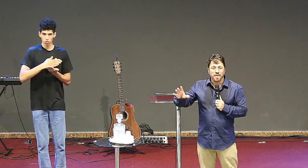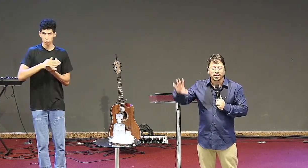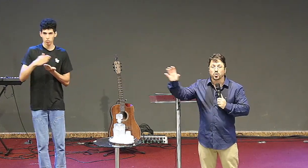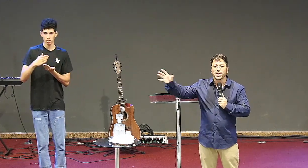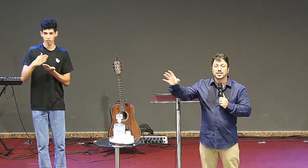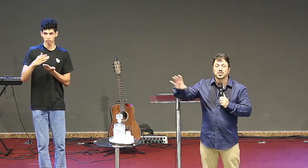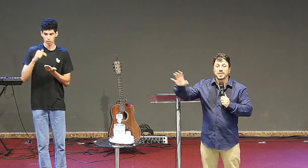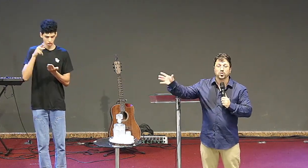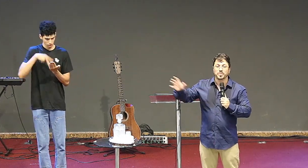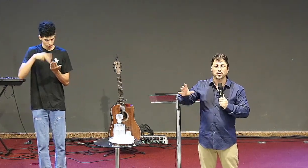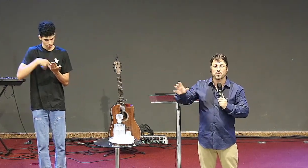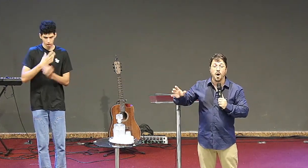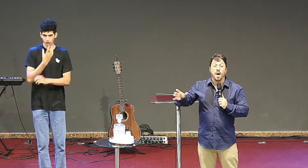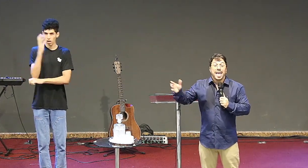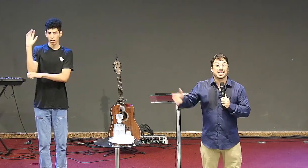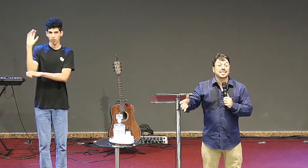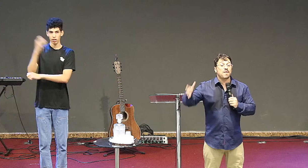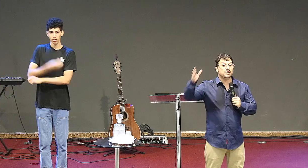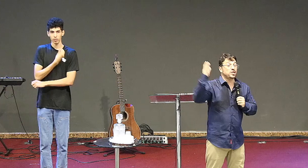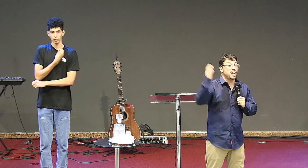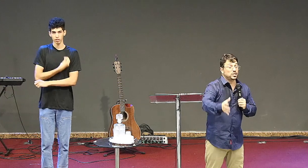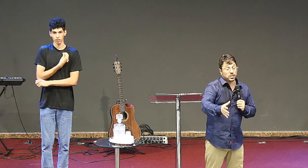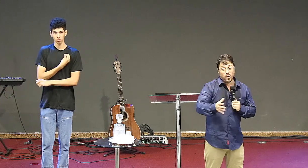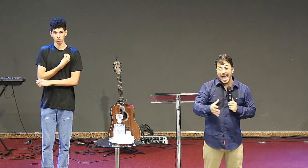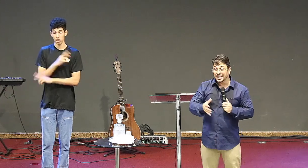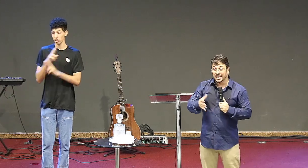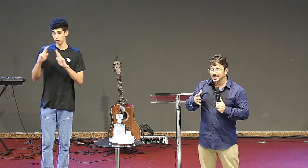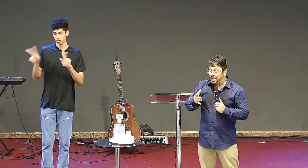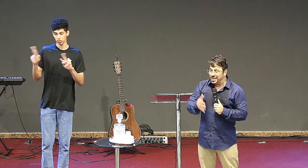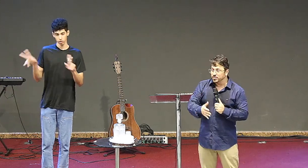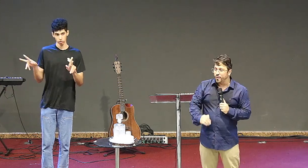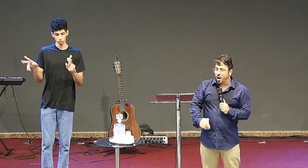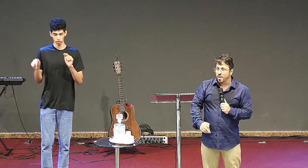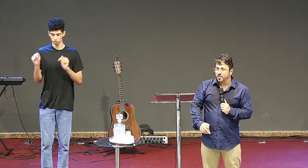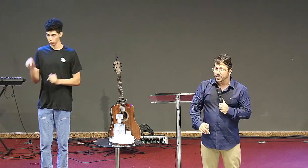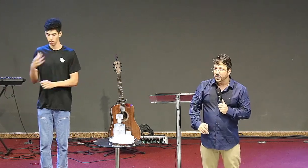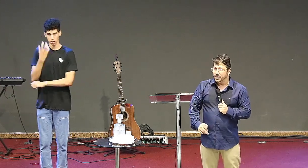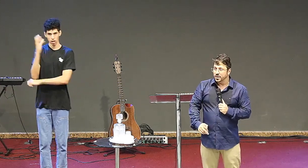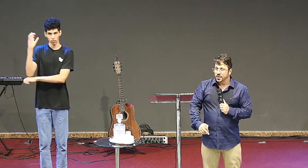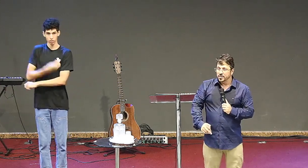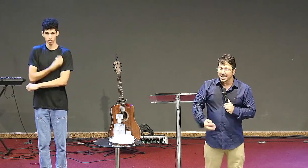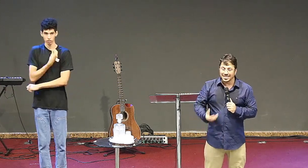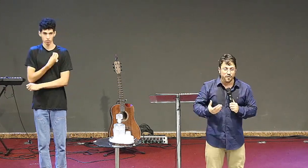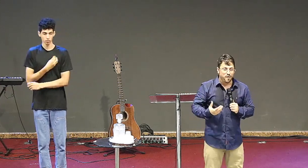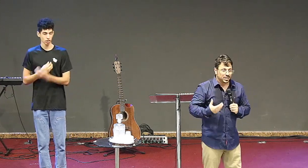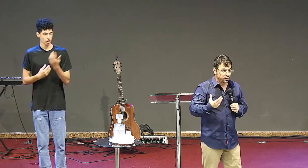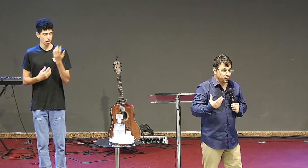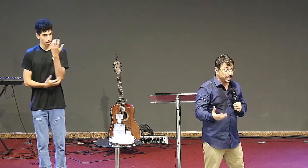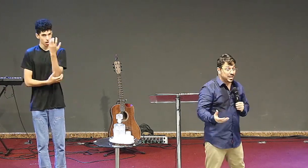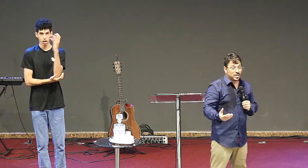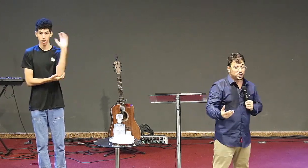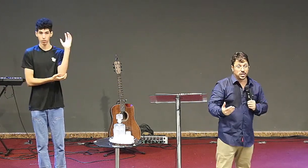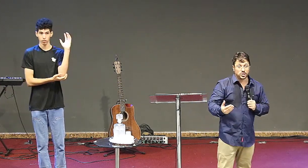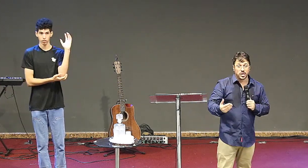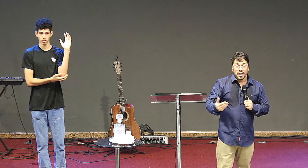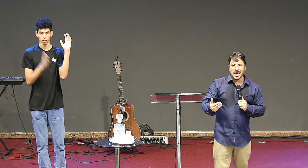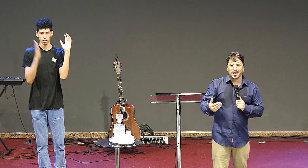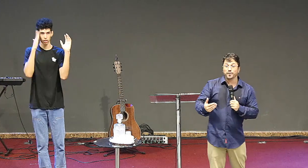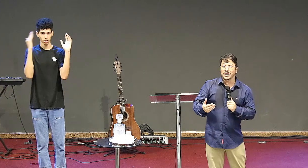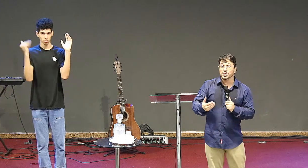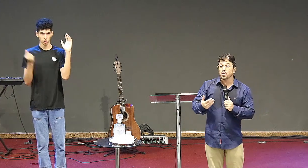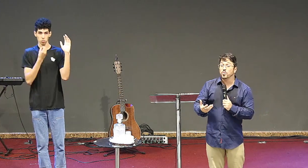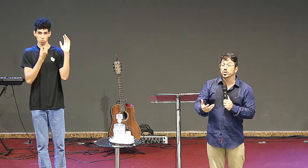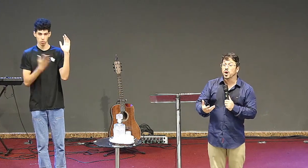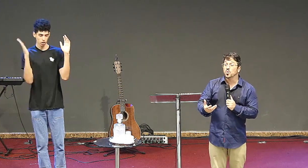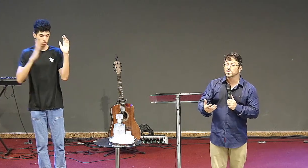não é a árvore do conhecimento do bem e do mal ela estava no jardim do Éden da mesma forma mas ela fala de vida para a gente e